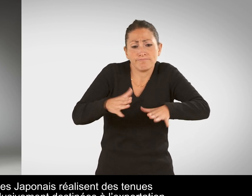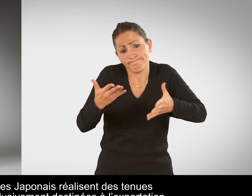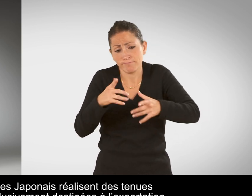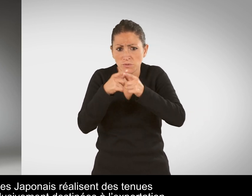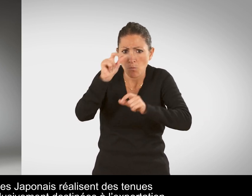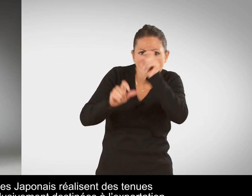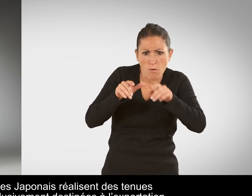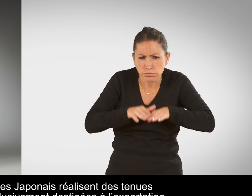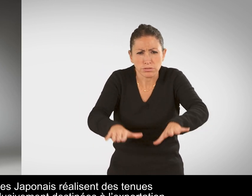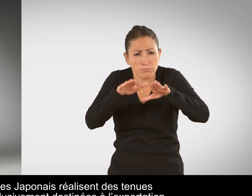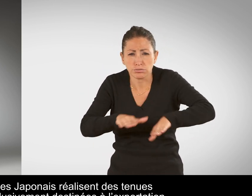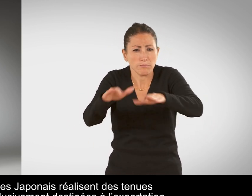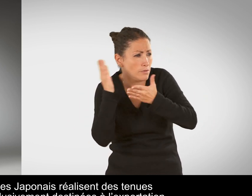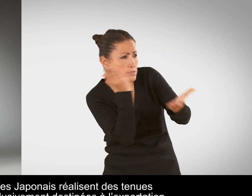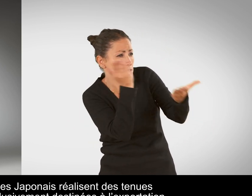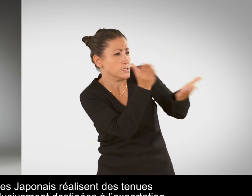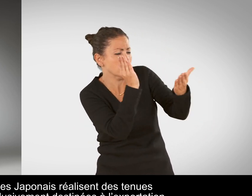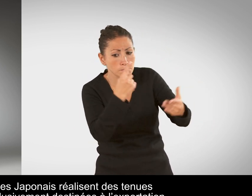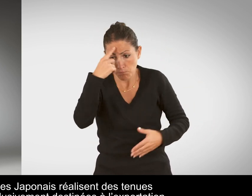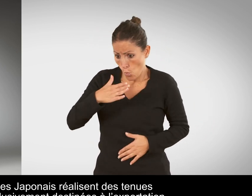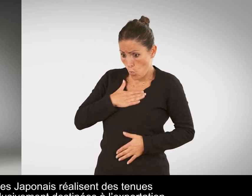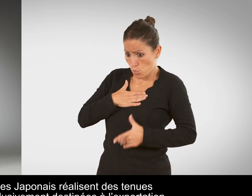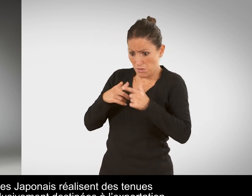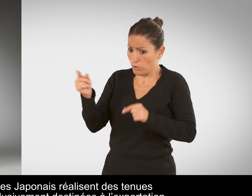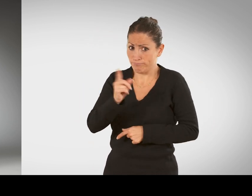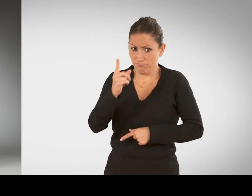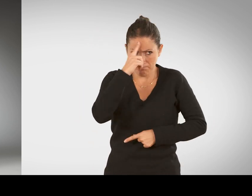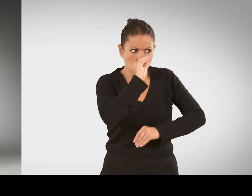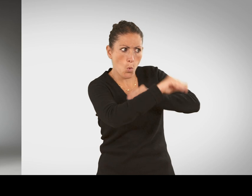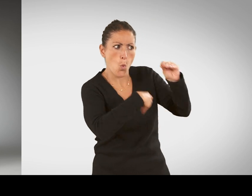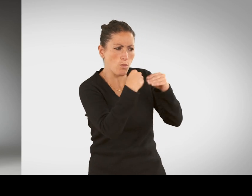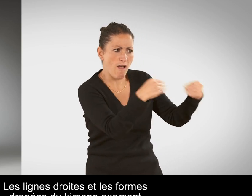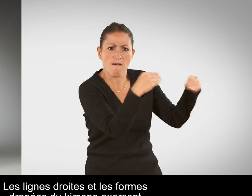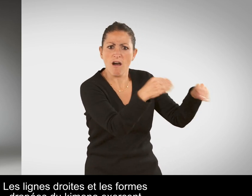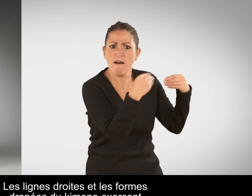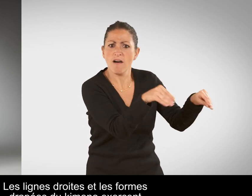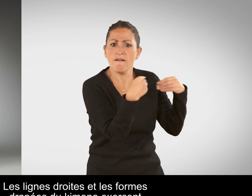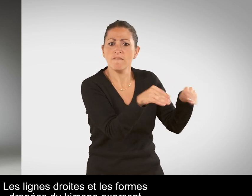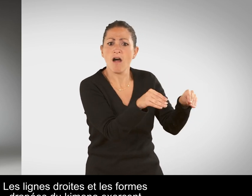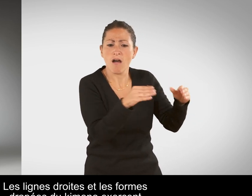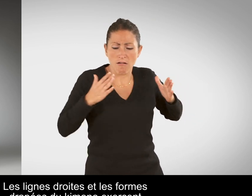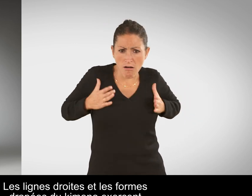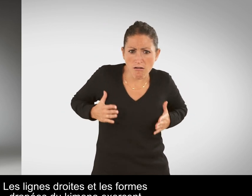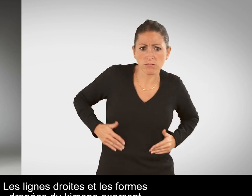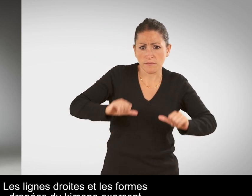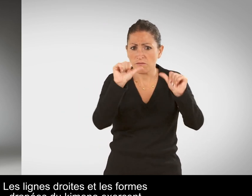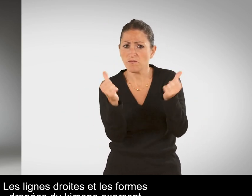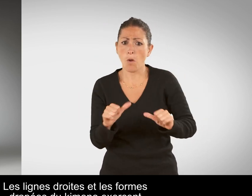des tenues exclusivement destinées à l'exportation Les lignes droites et les formes drapées du kimono